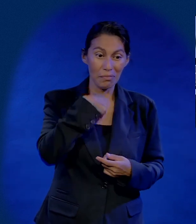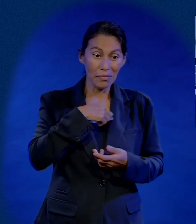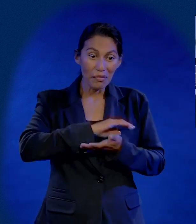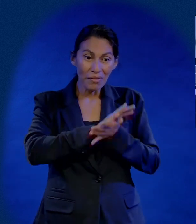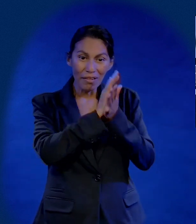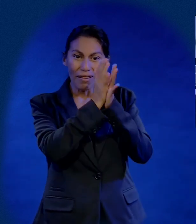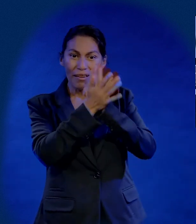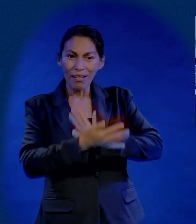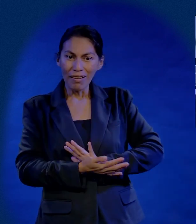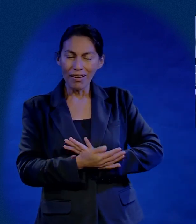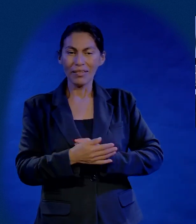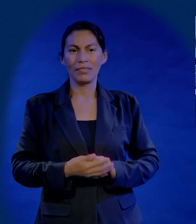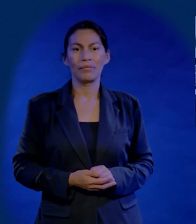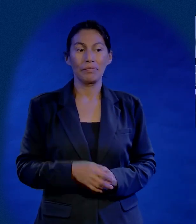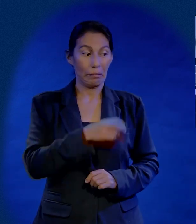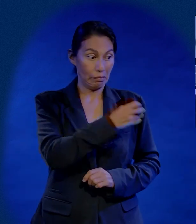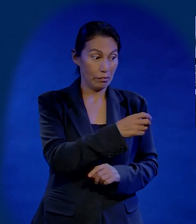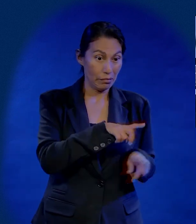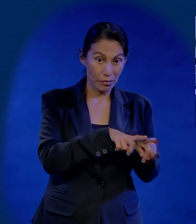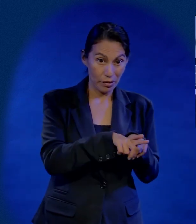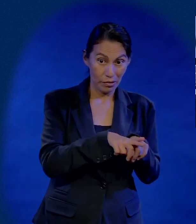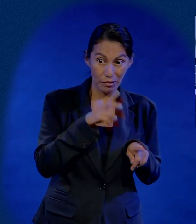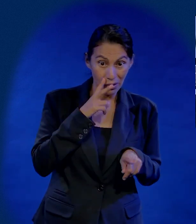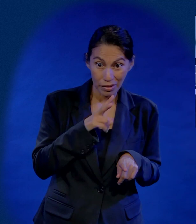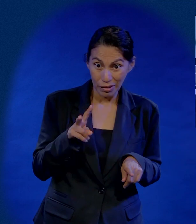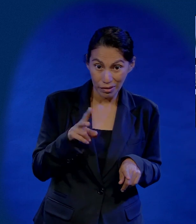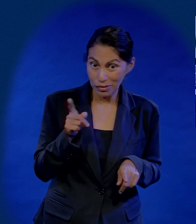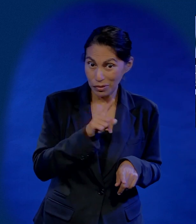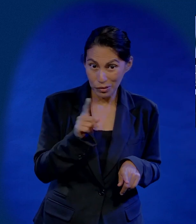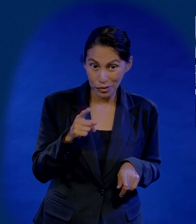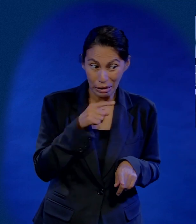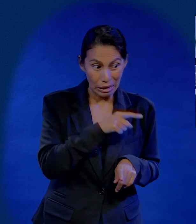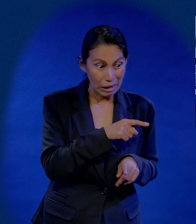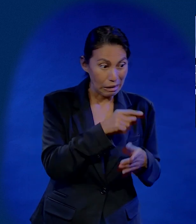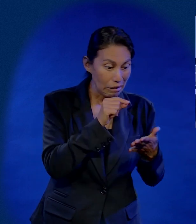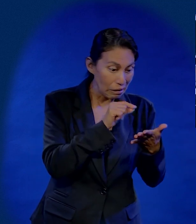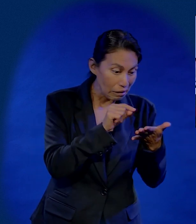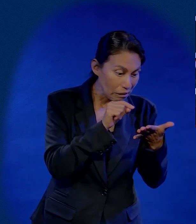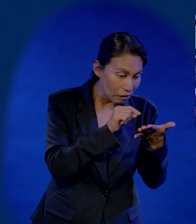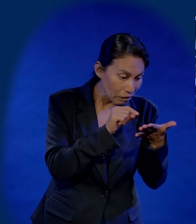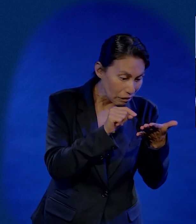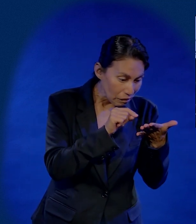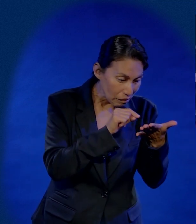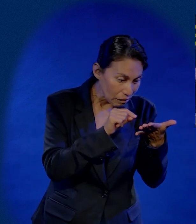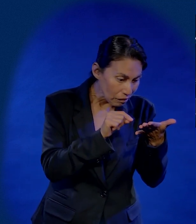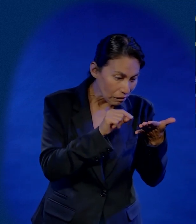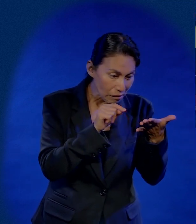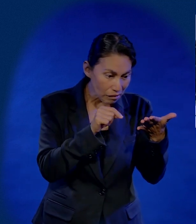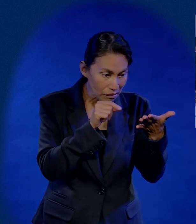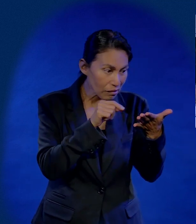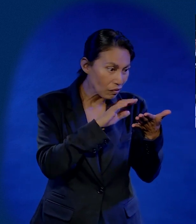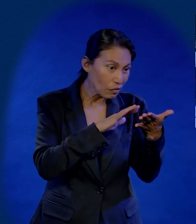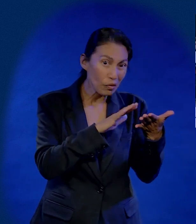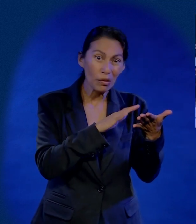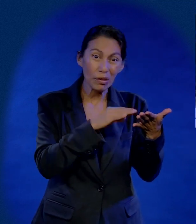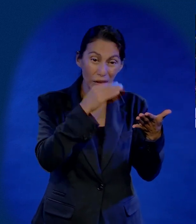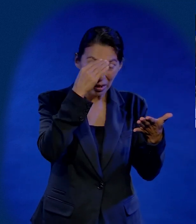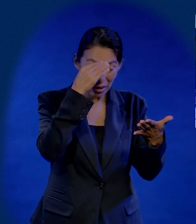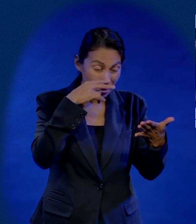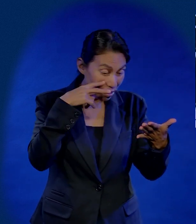El amor del club y de esas personas transformaron mi vida en Cristo. Pero este hermano no lo veía. Estaba centrado en los